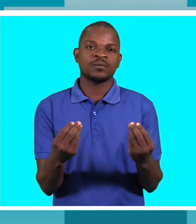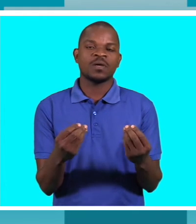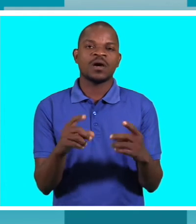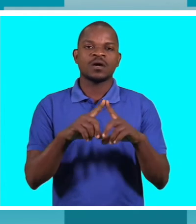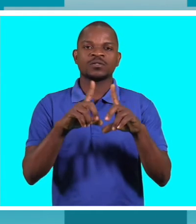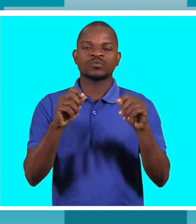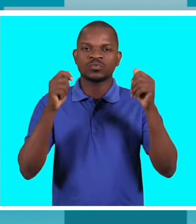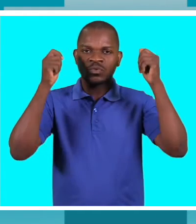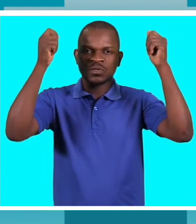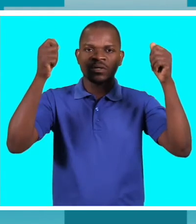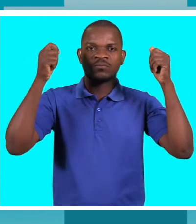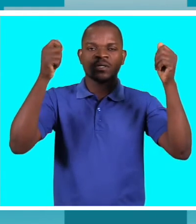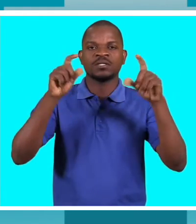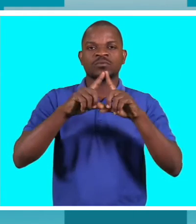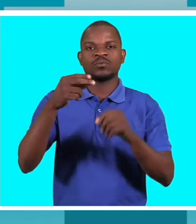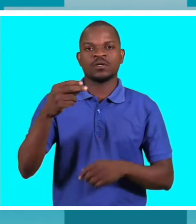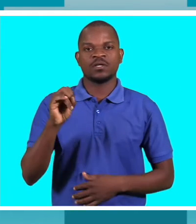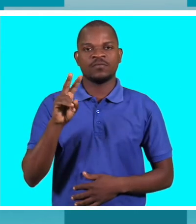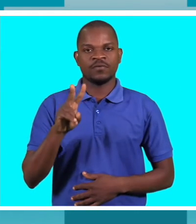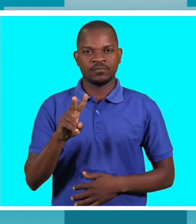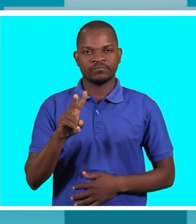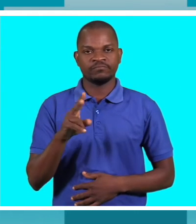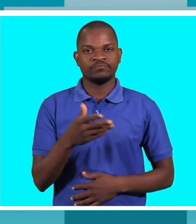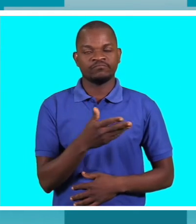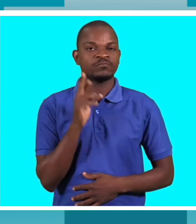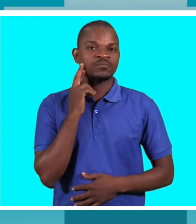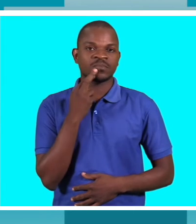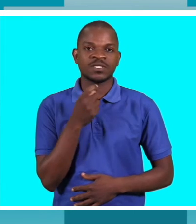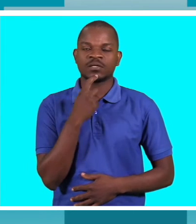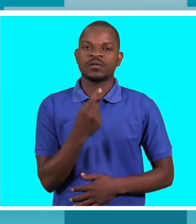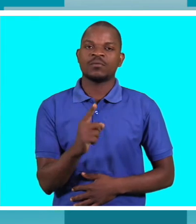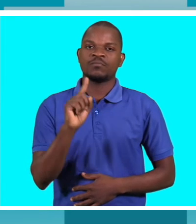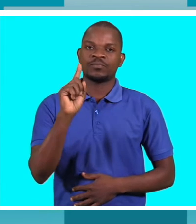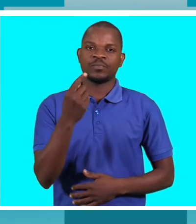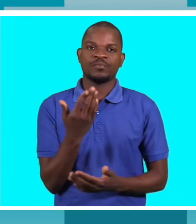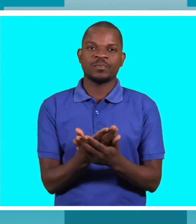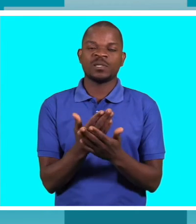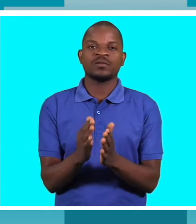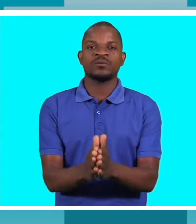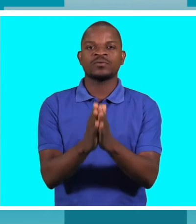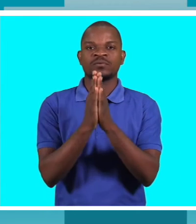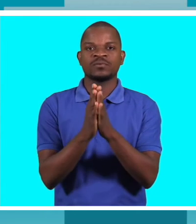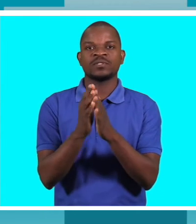campanha para o HIV-Sida? Agradecer à TV Surdo por este convite.